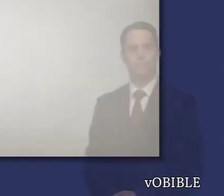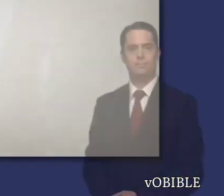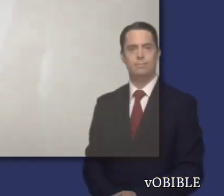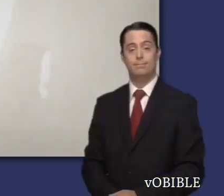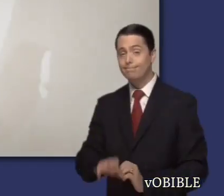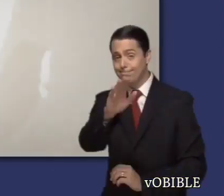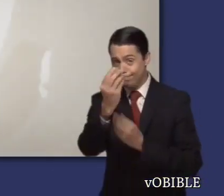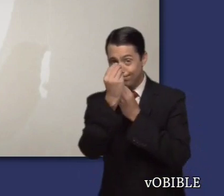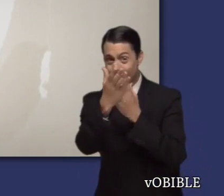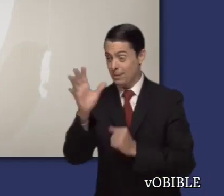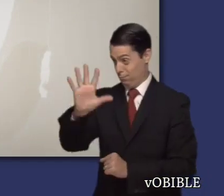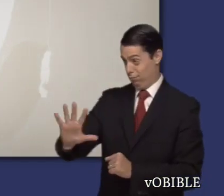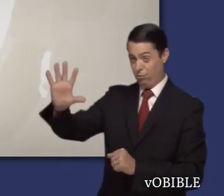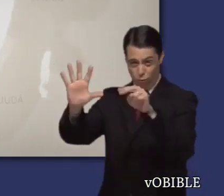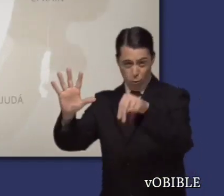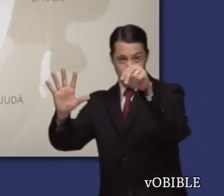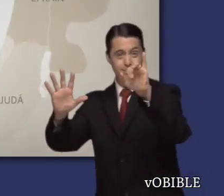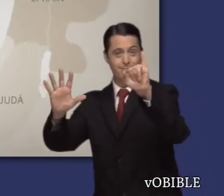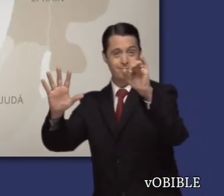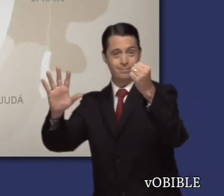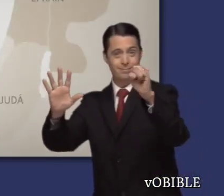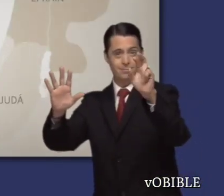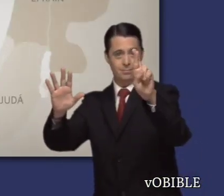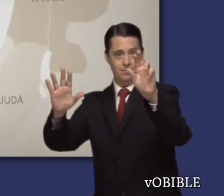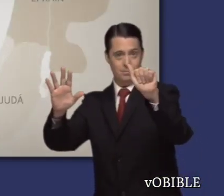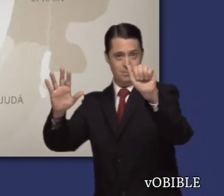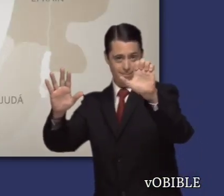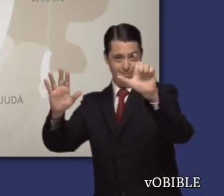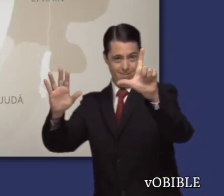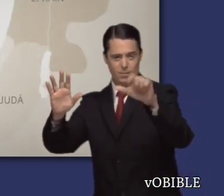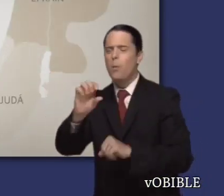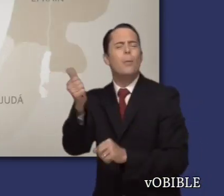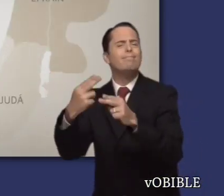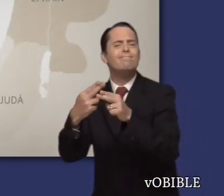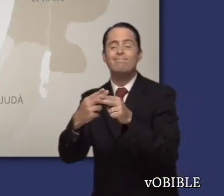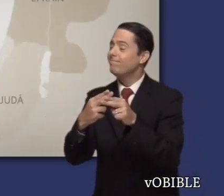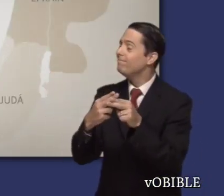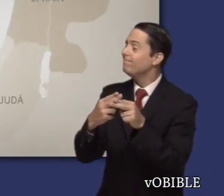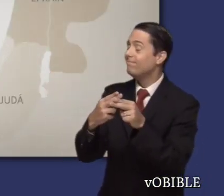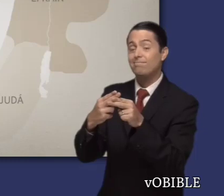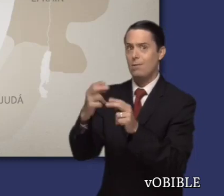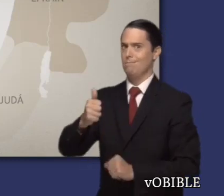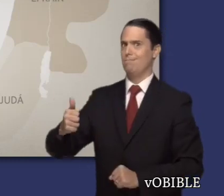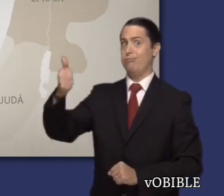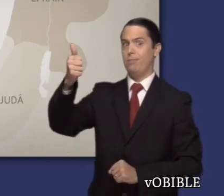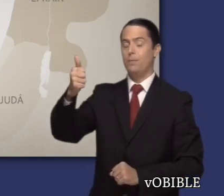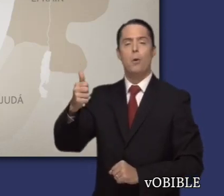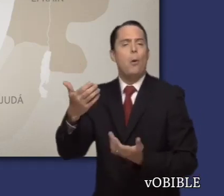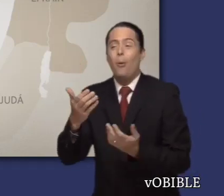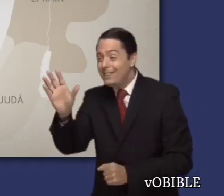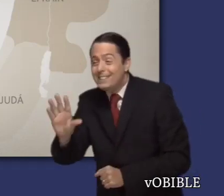¿Lo sabía? Al reino norteño de diez tribus de Israel, a veces se le llamaba Efraín o Samaria.